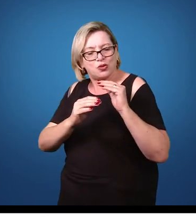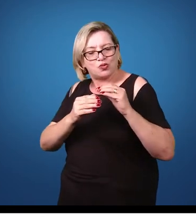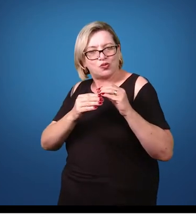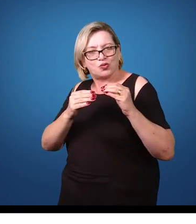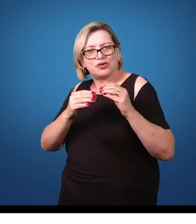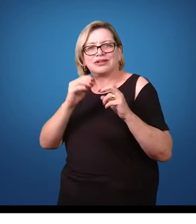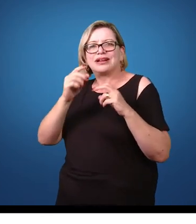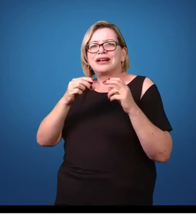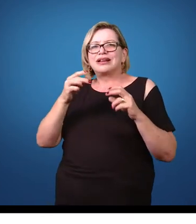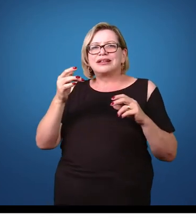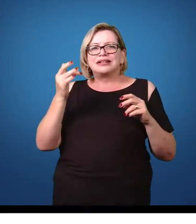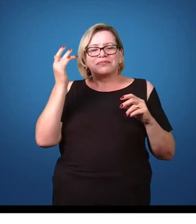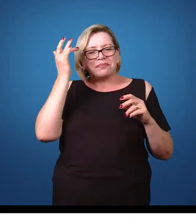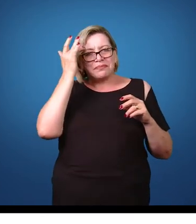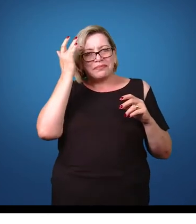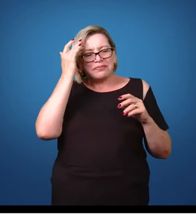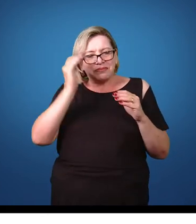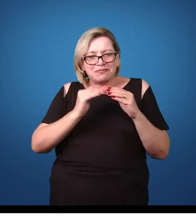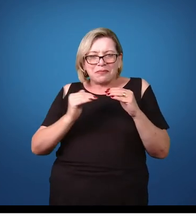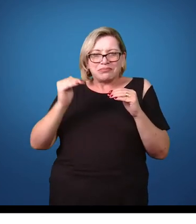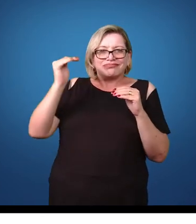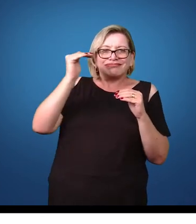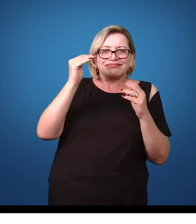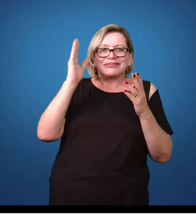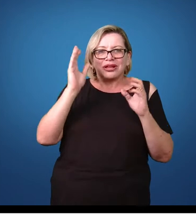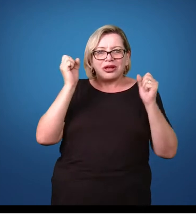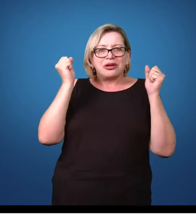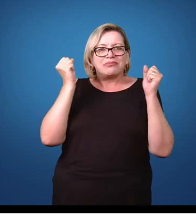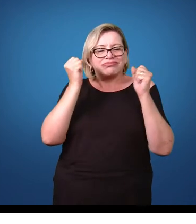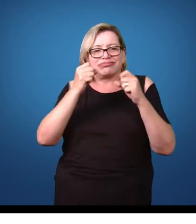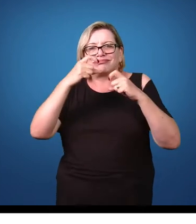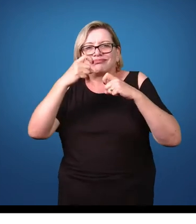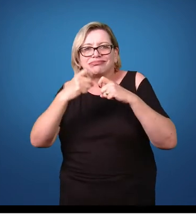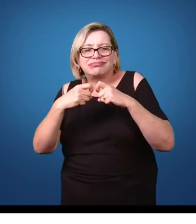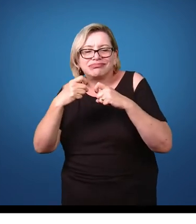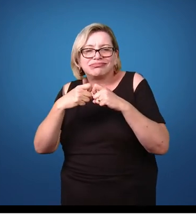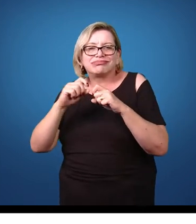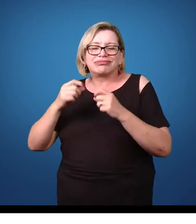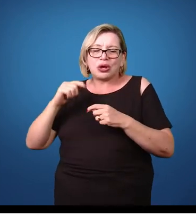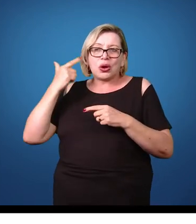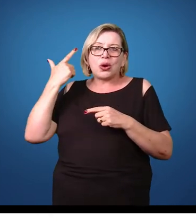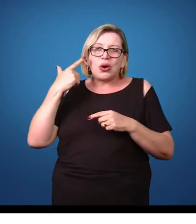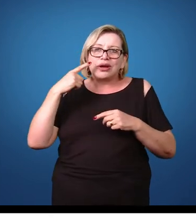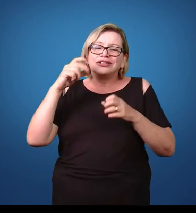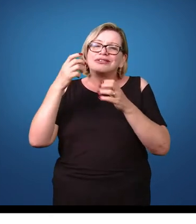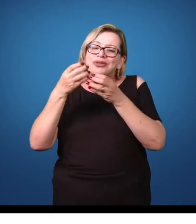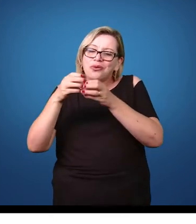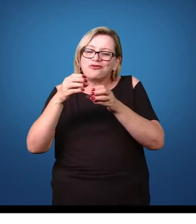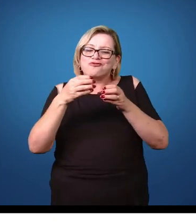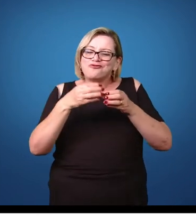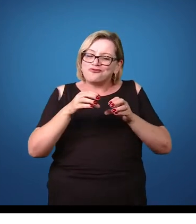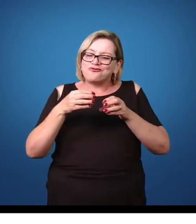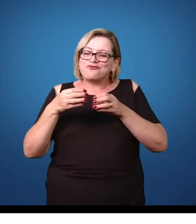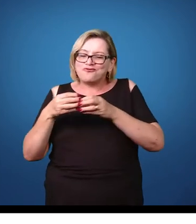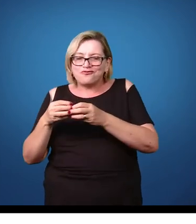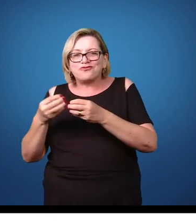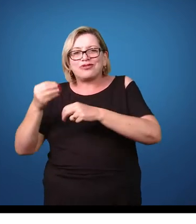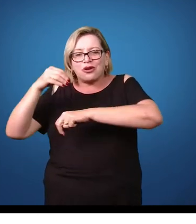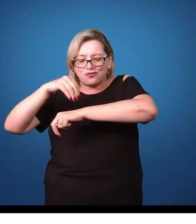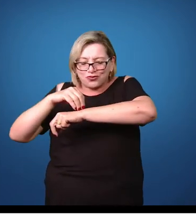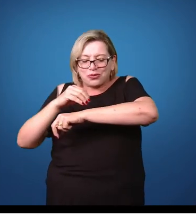a maturação do estágio, chegando ao estágio adulto, elas podem copular com o macho e novamente